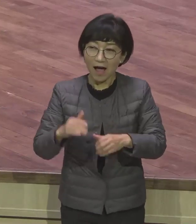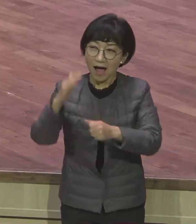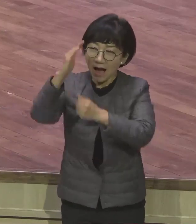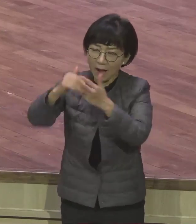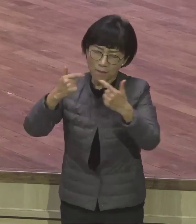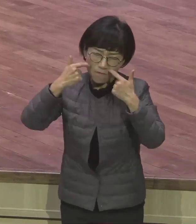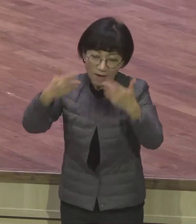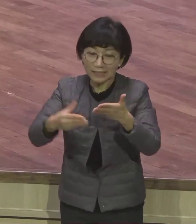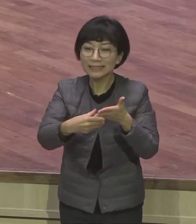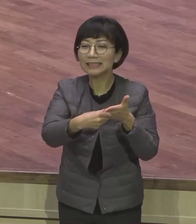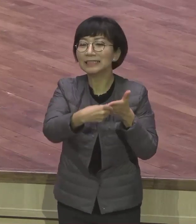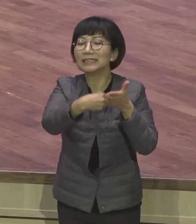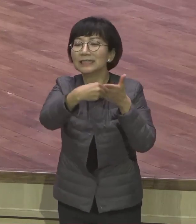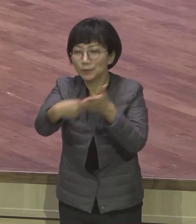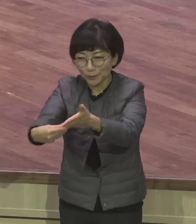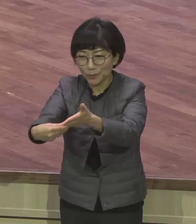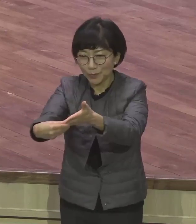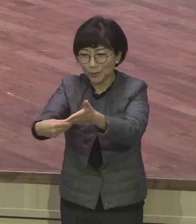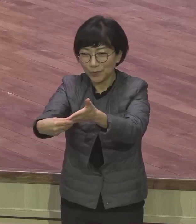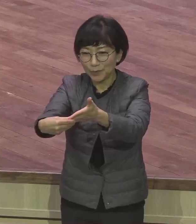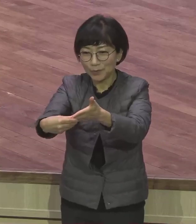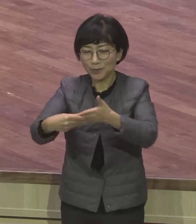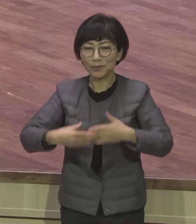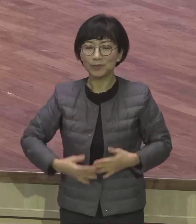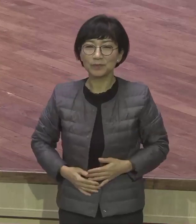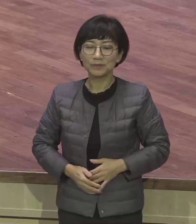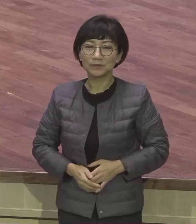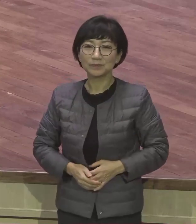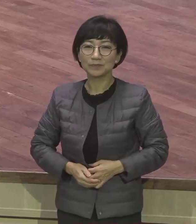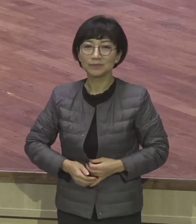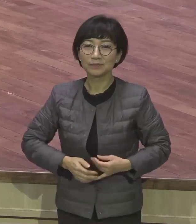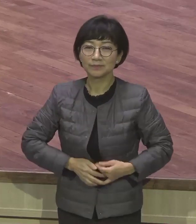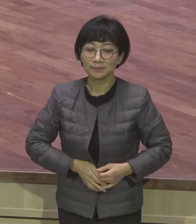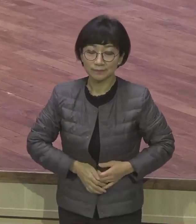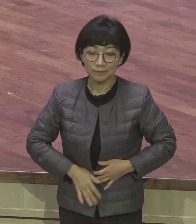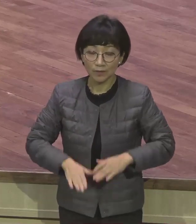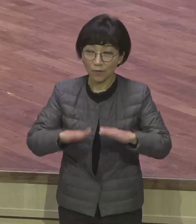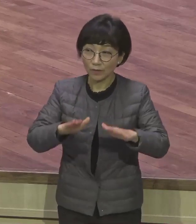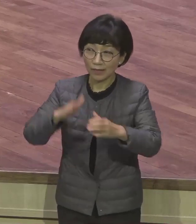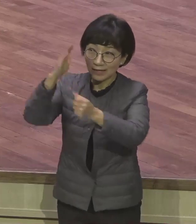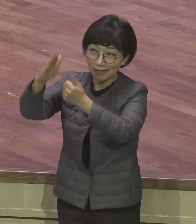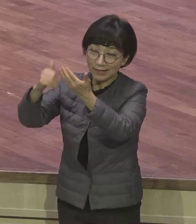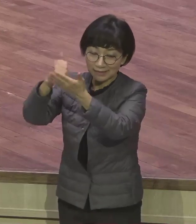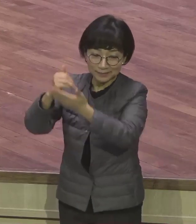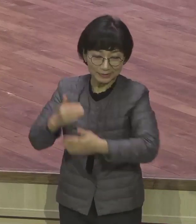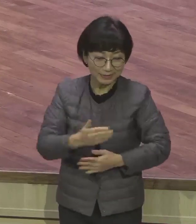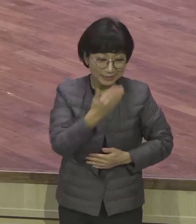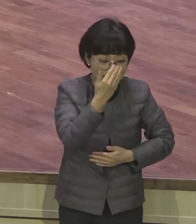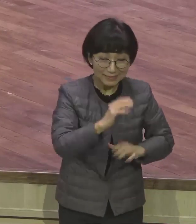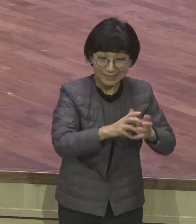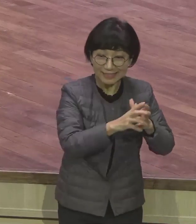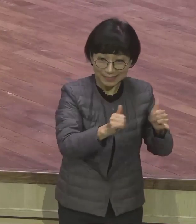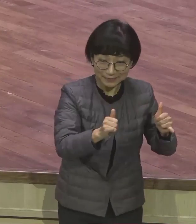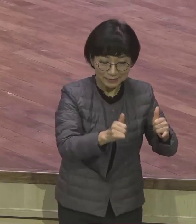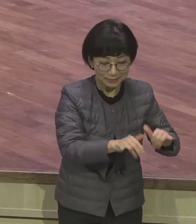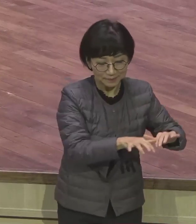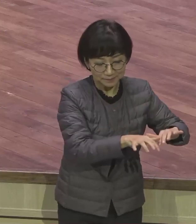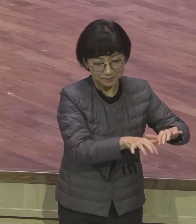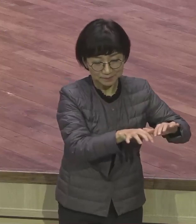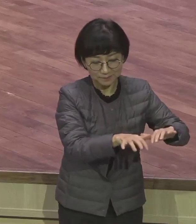특별히 하나님께서는 최루급한 이스라엘 백성들이 이런 하나님 인도를 하심을 받는 것은